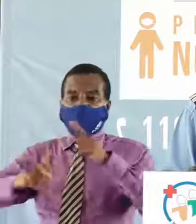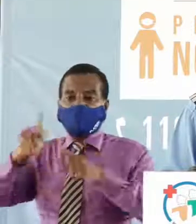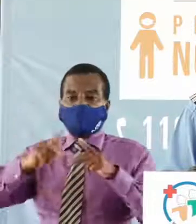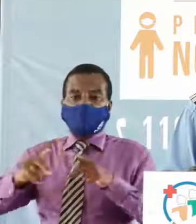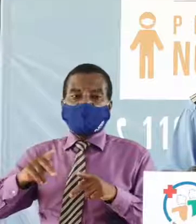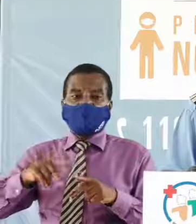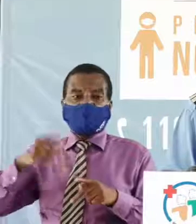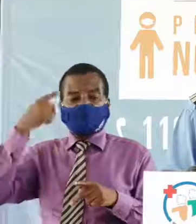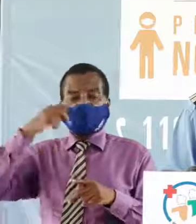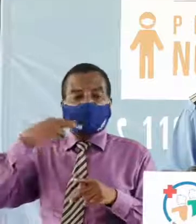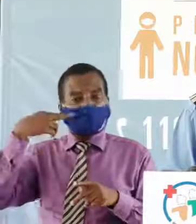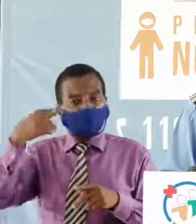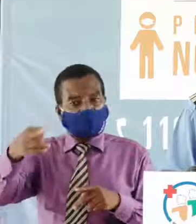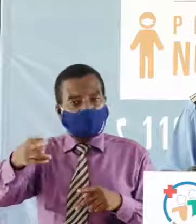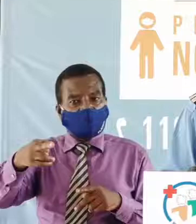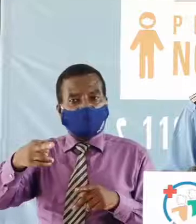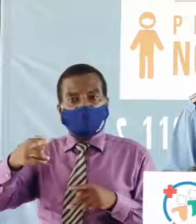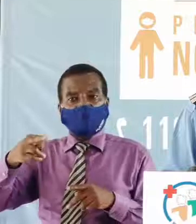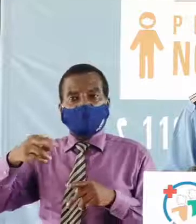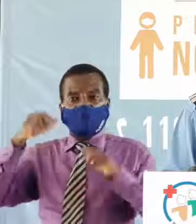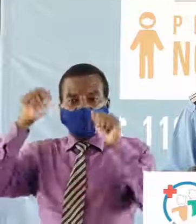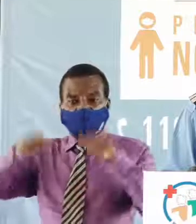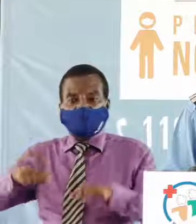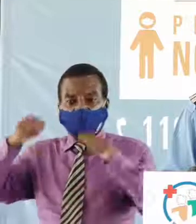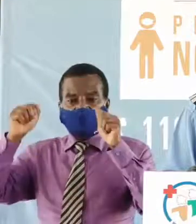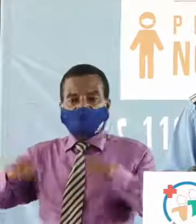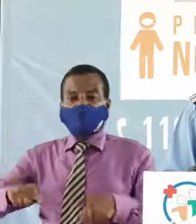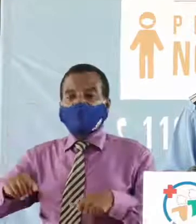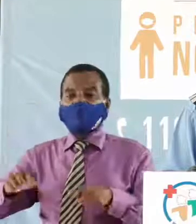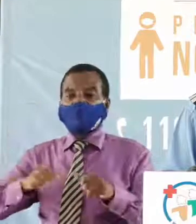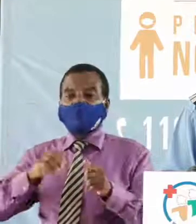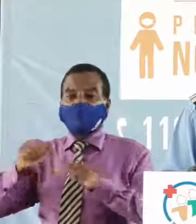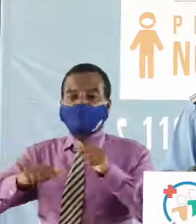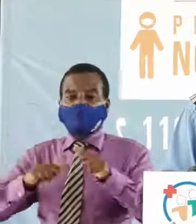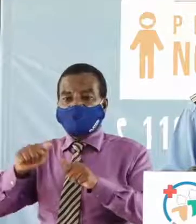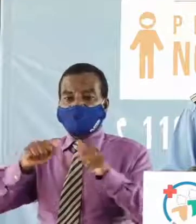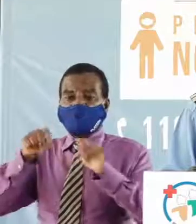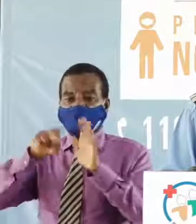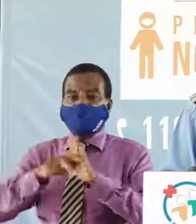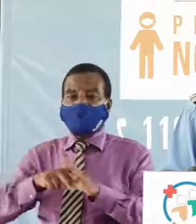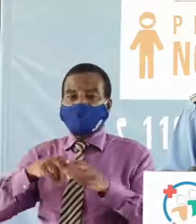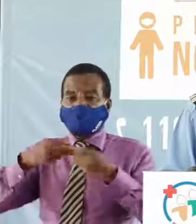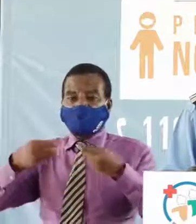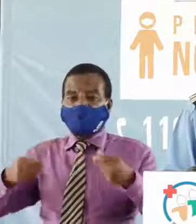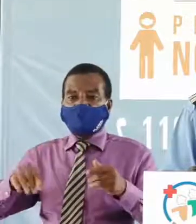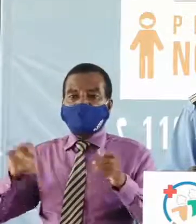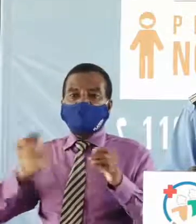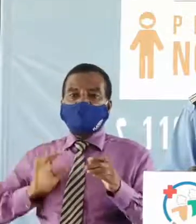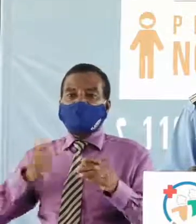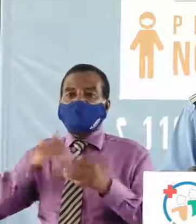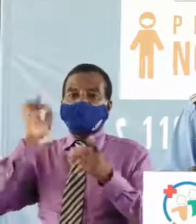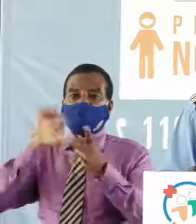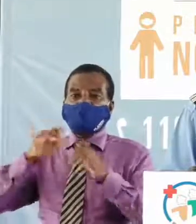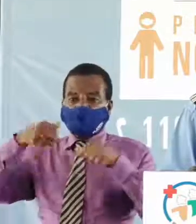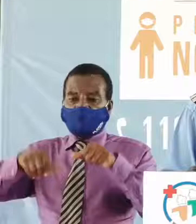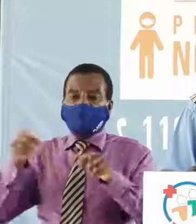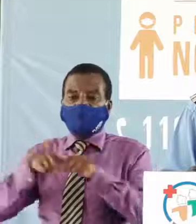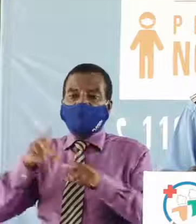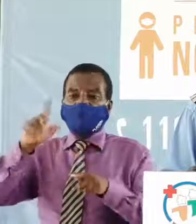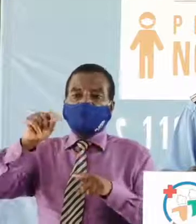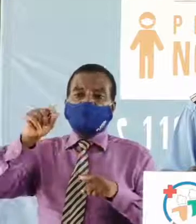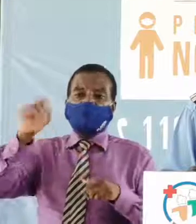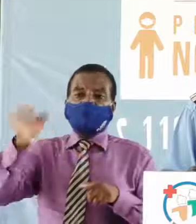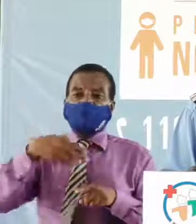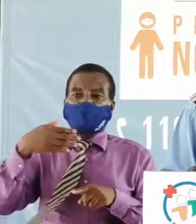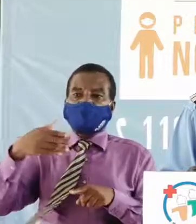en ce qui regarde la compétence de l'administration du territoire. Nos contacts restent les mêmes au 20